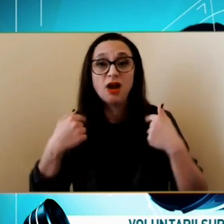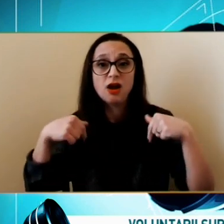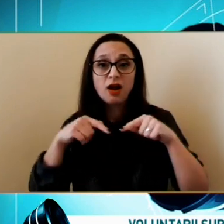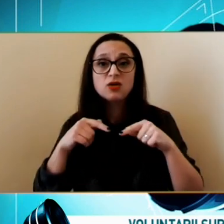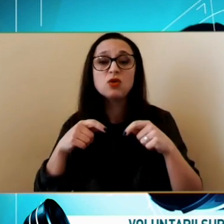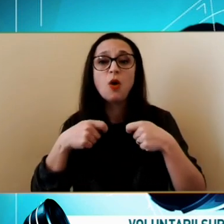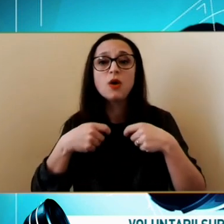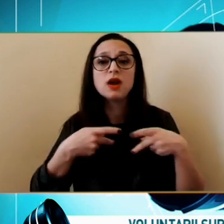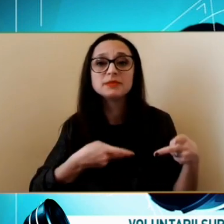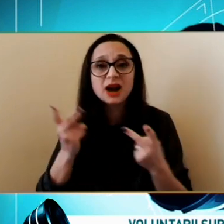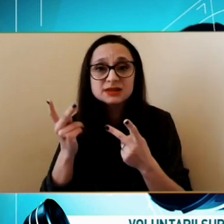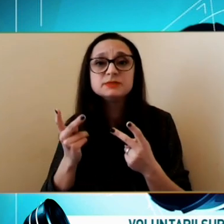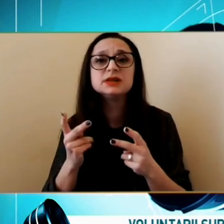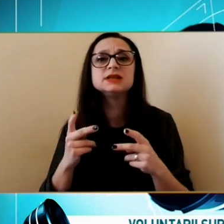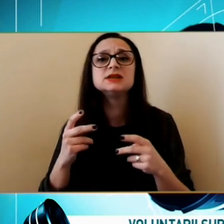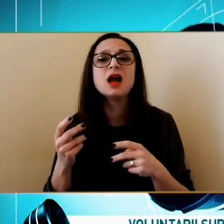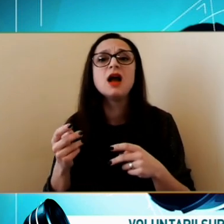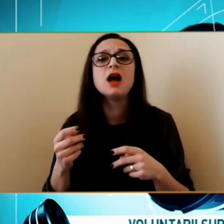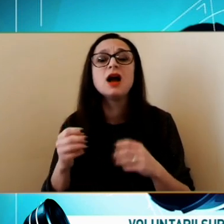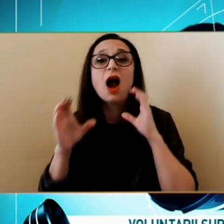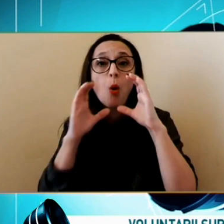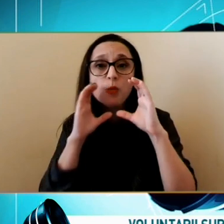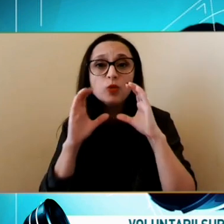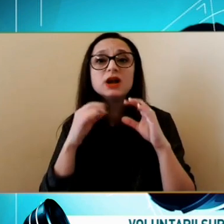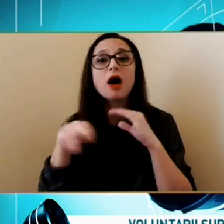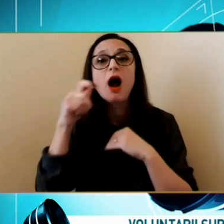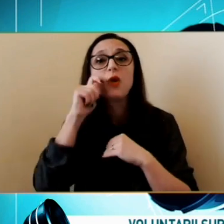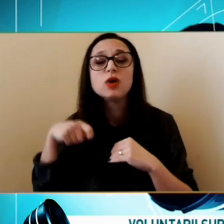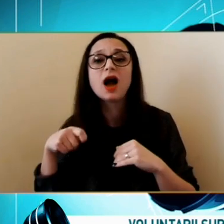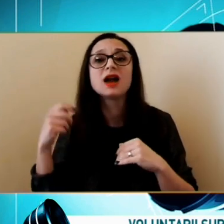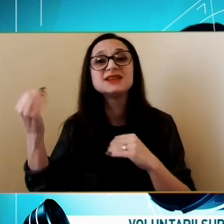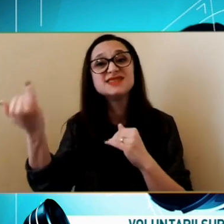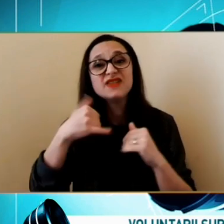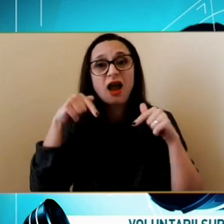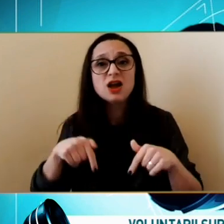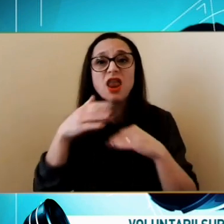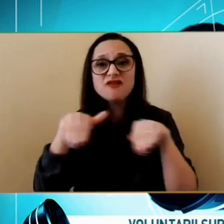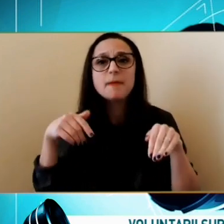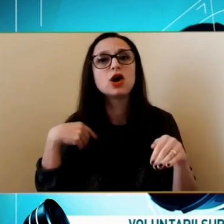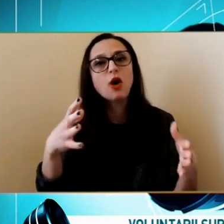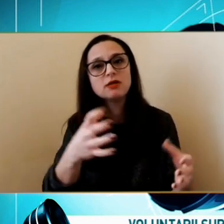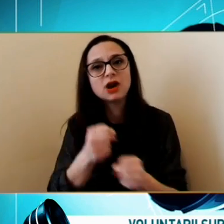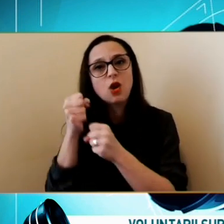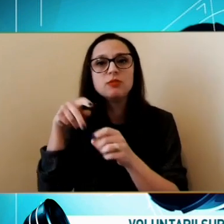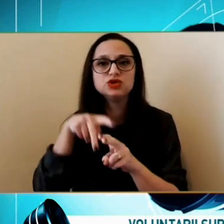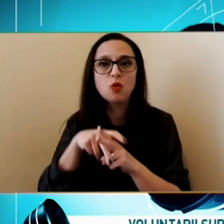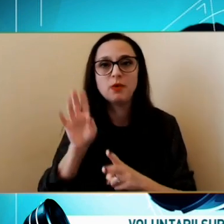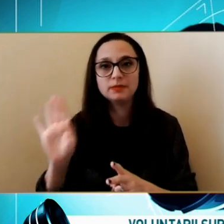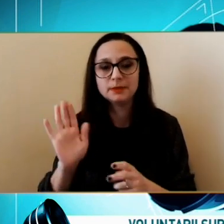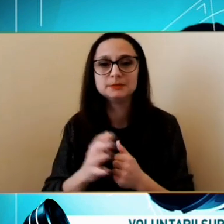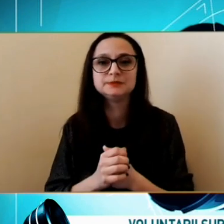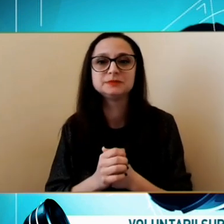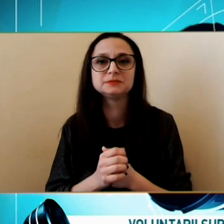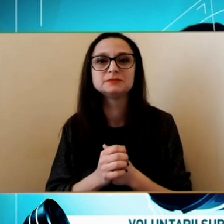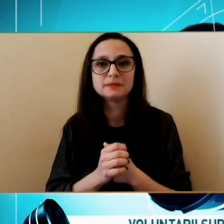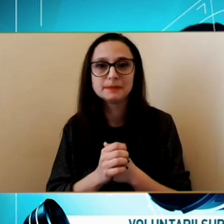Malea Bama Dacă se comunică Mai departe E simplu Da Dumnezeu Am aflat De la producătarea Emisiunii Că